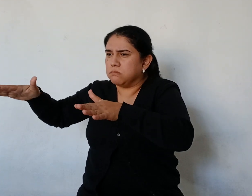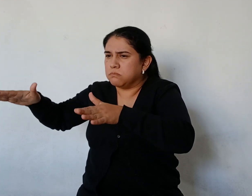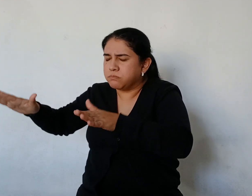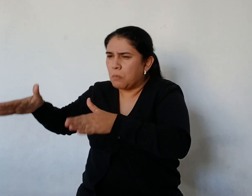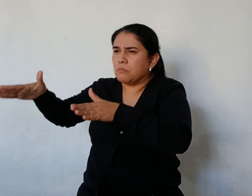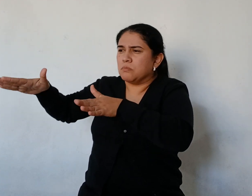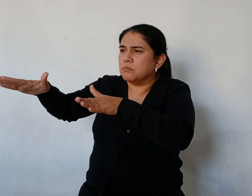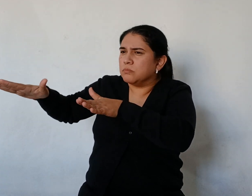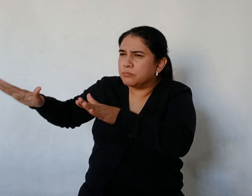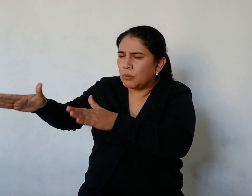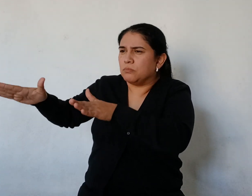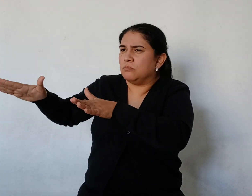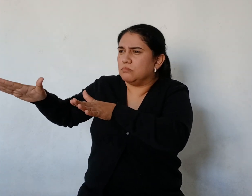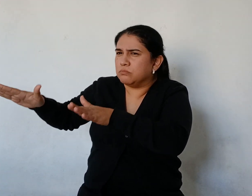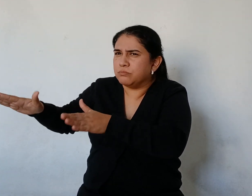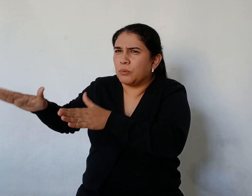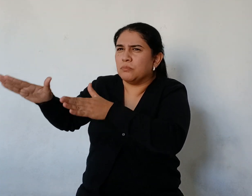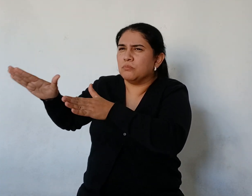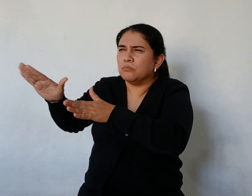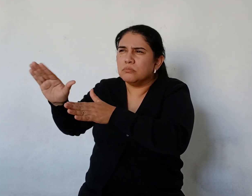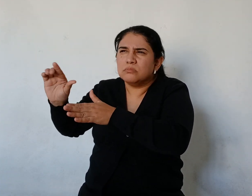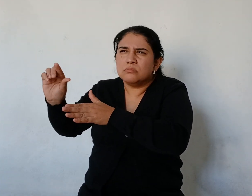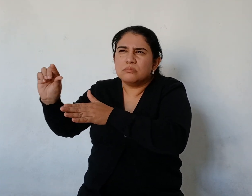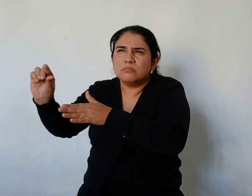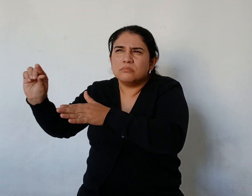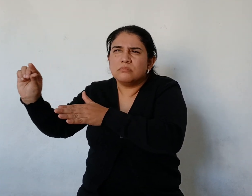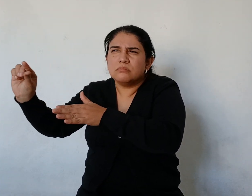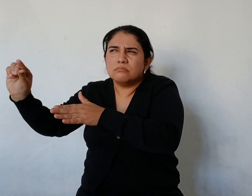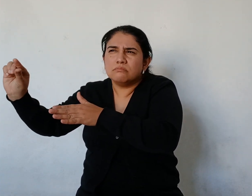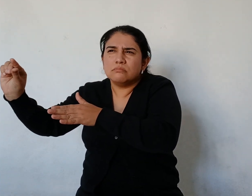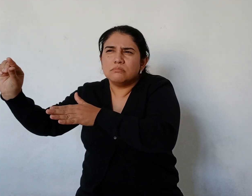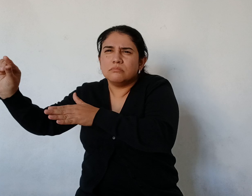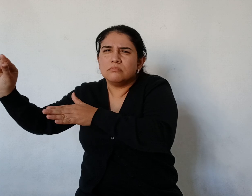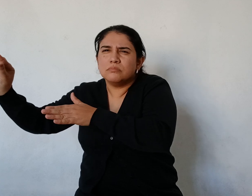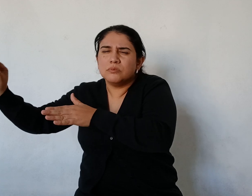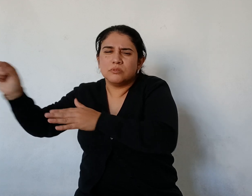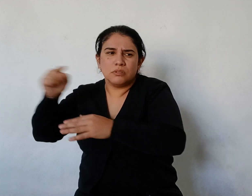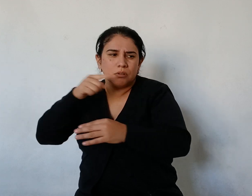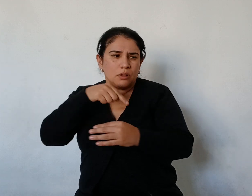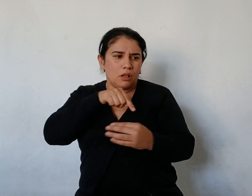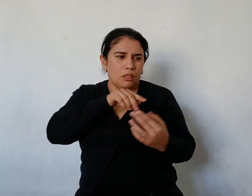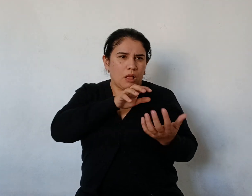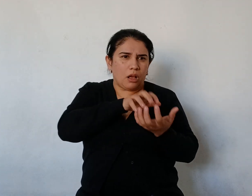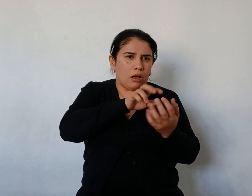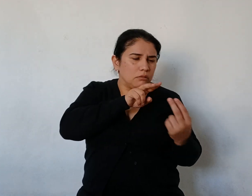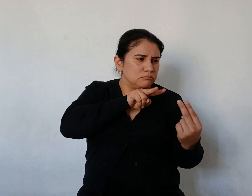El segundo yacaré Los yacarés se miraban unos a otros ¿Qué podía ser aquello?